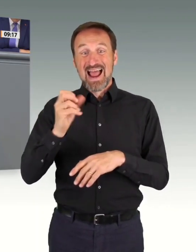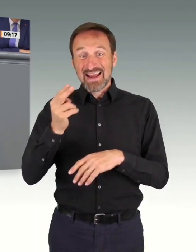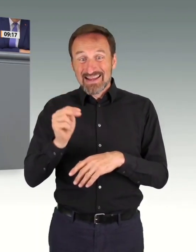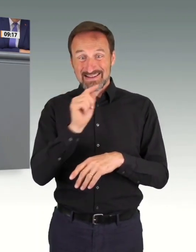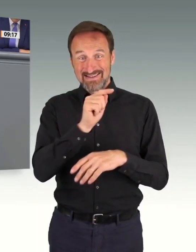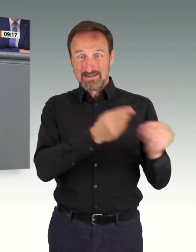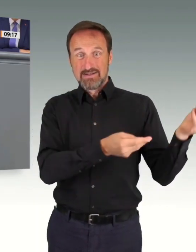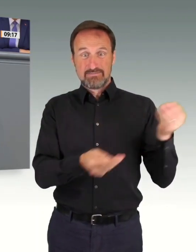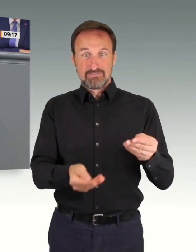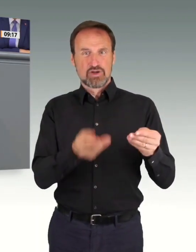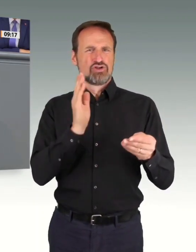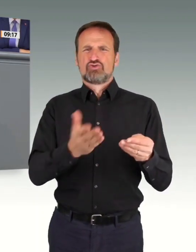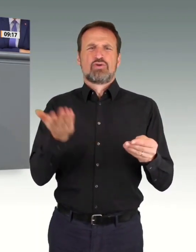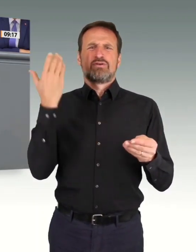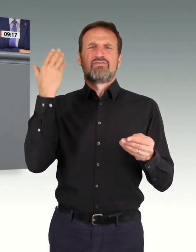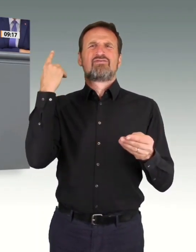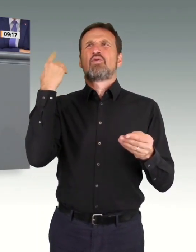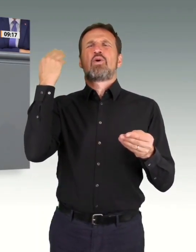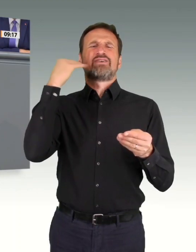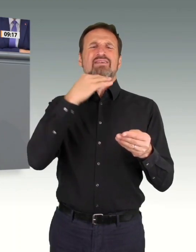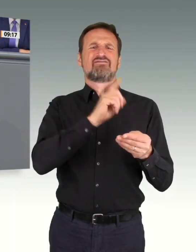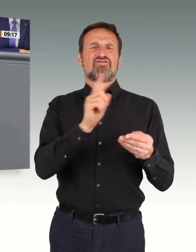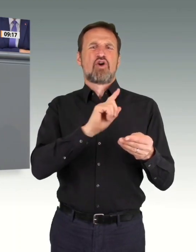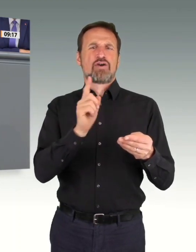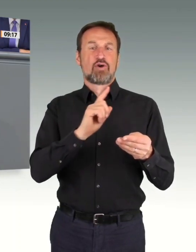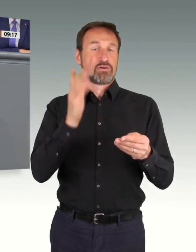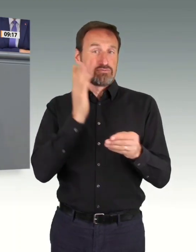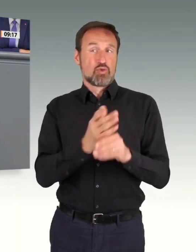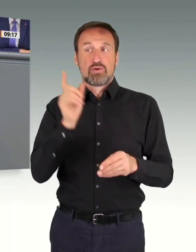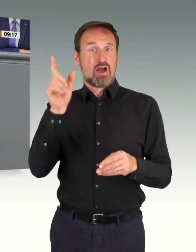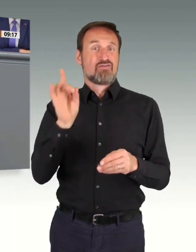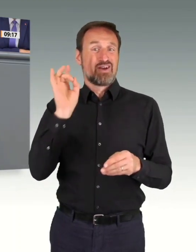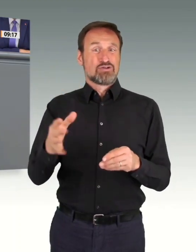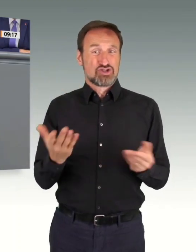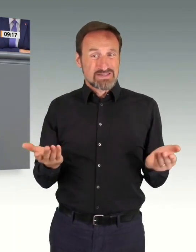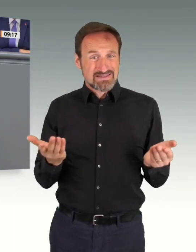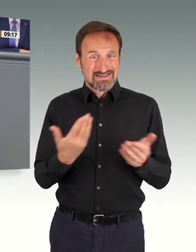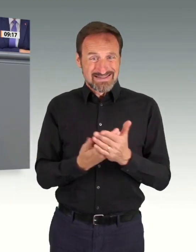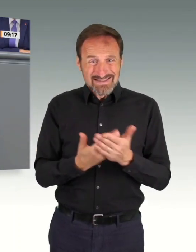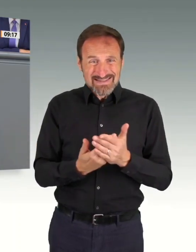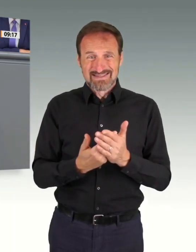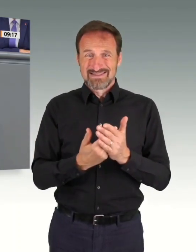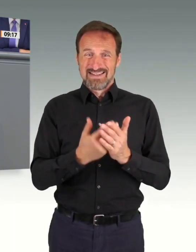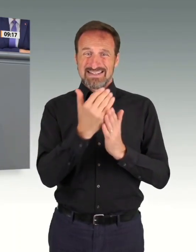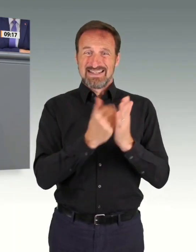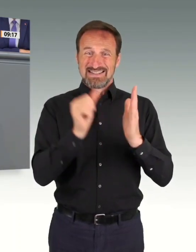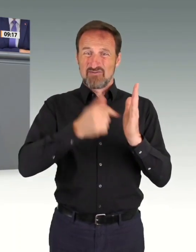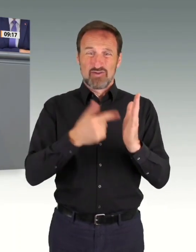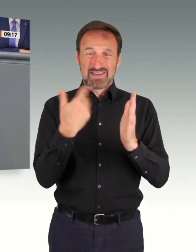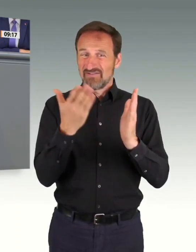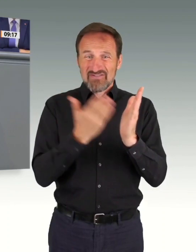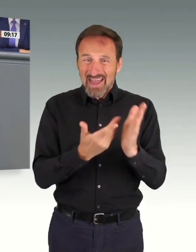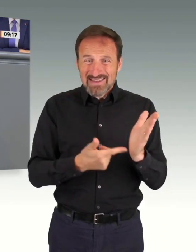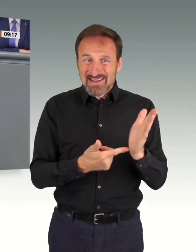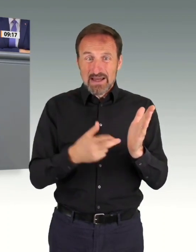eingearbeitet, die heute aber noch gar nicht vorliegen. Wir sollen also heute über einen toten Gesetzentwurf debattieren, der